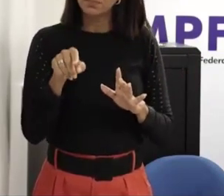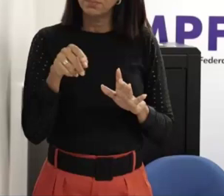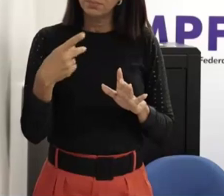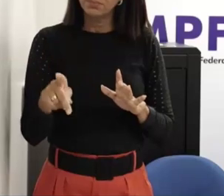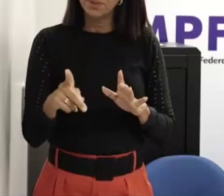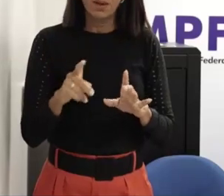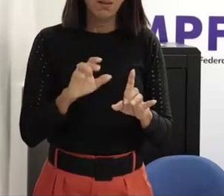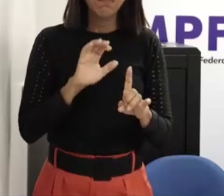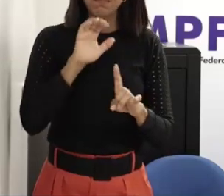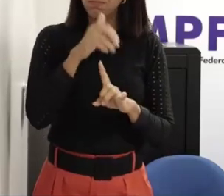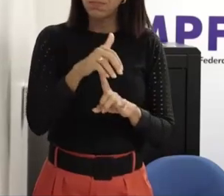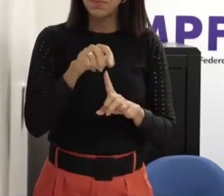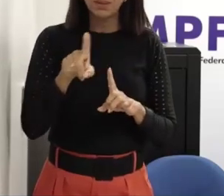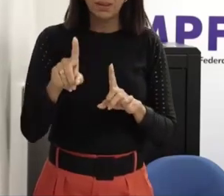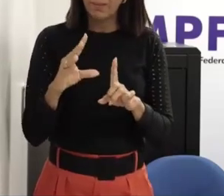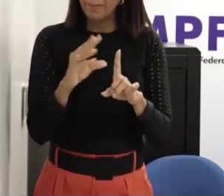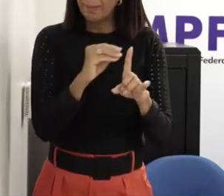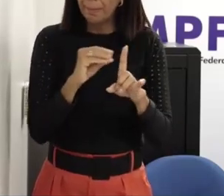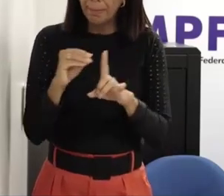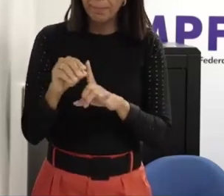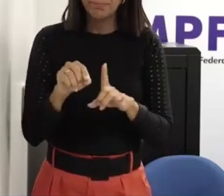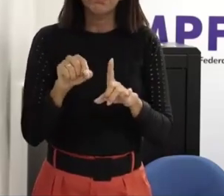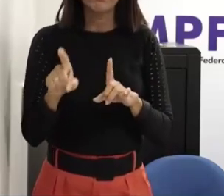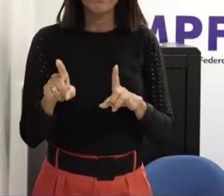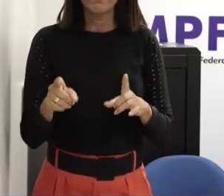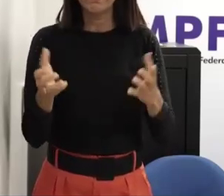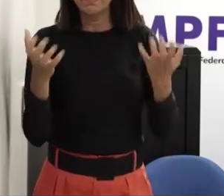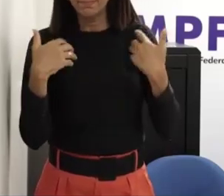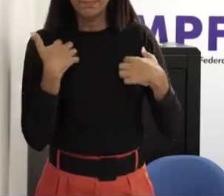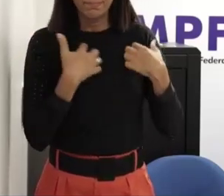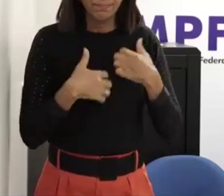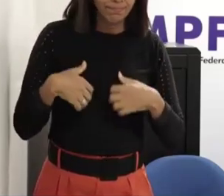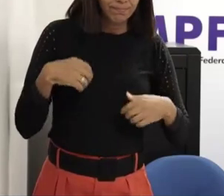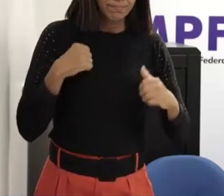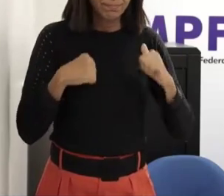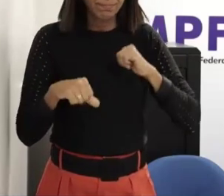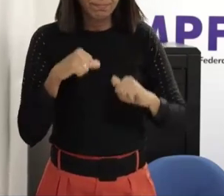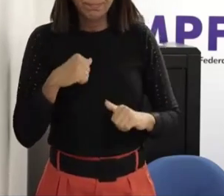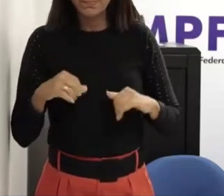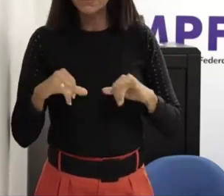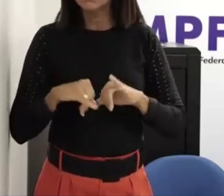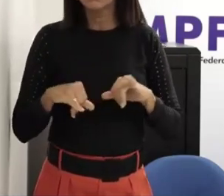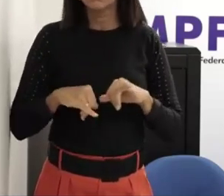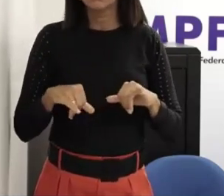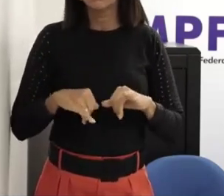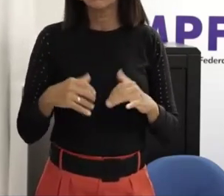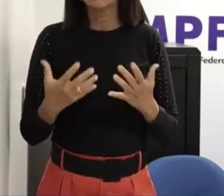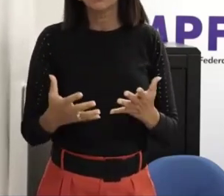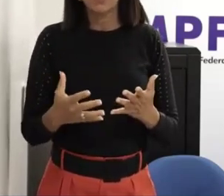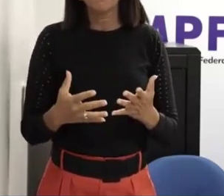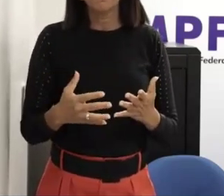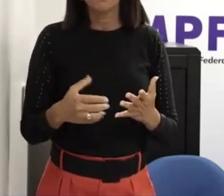abuso já é traumático já pode causar depressão ansiedade uma desestruturação do sujeito nas relações